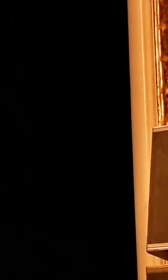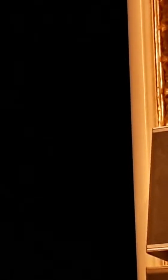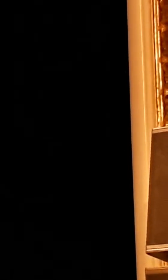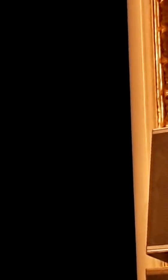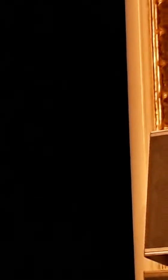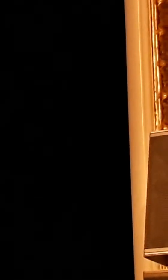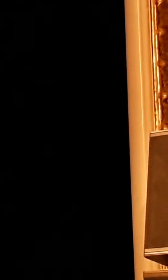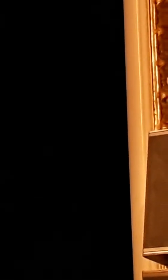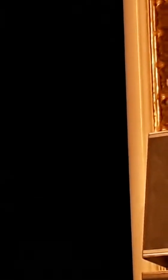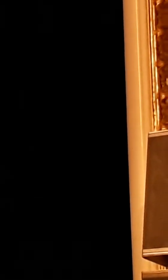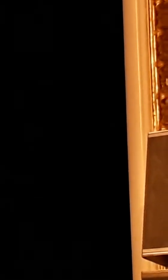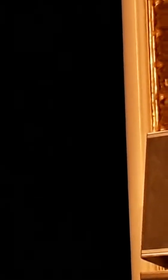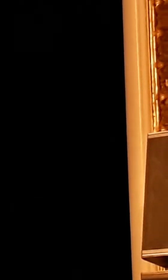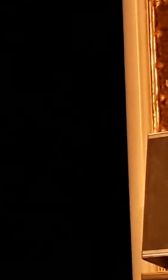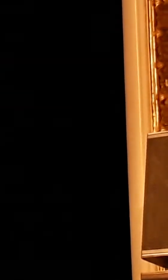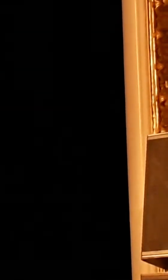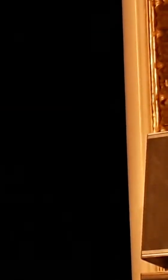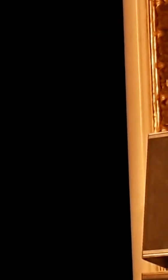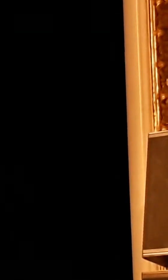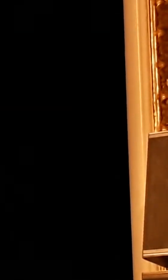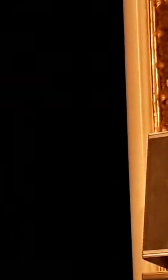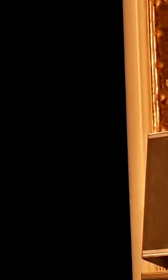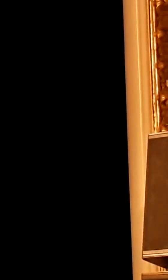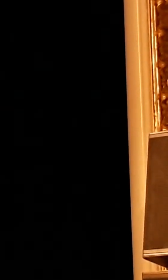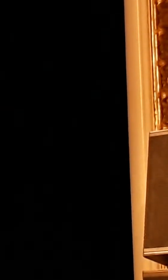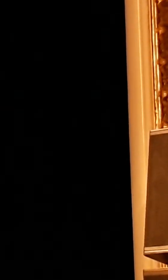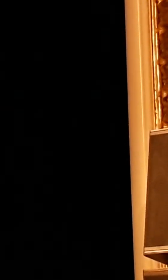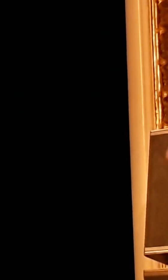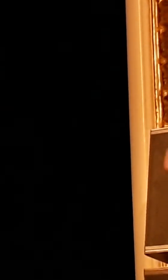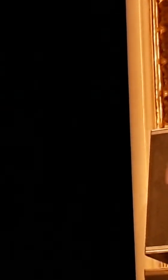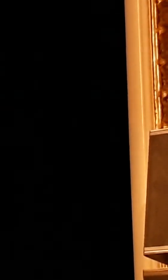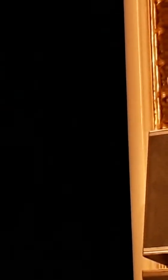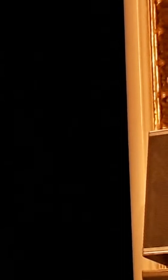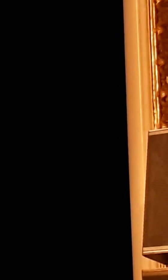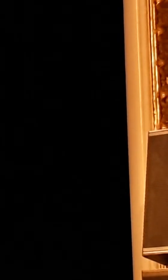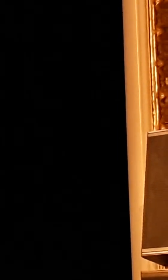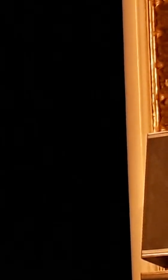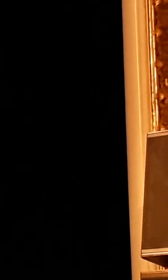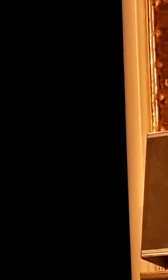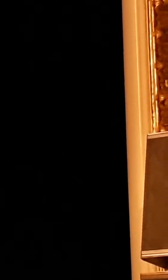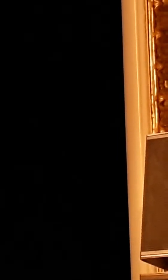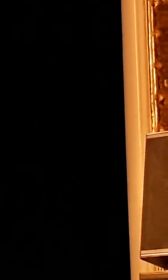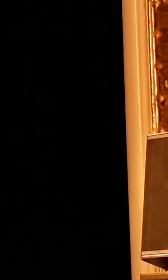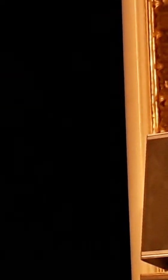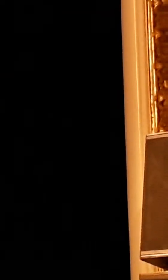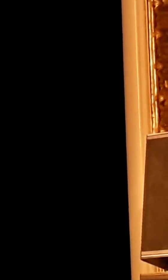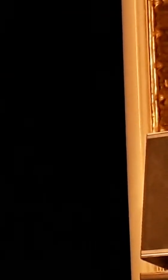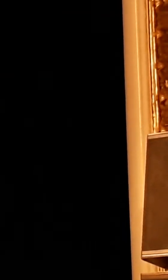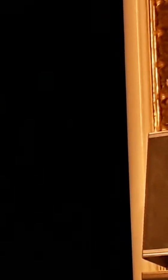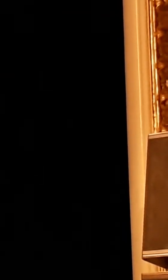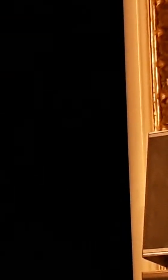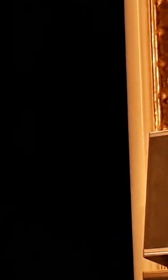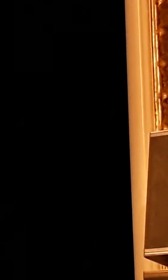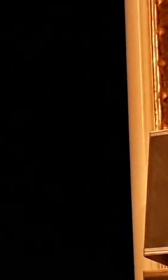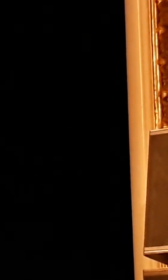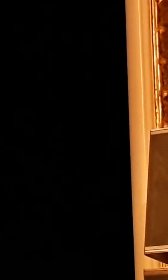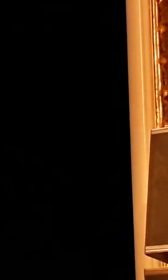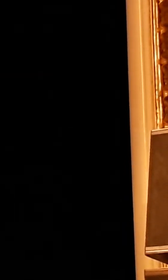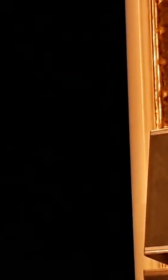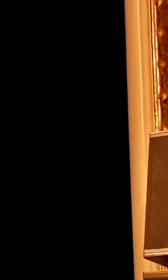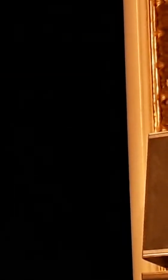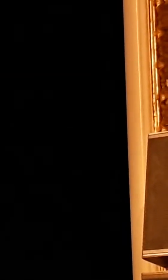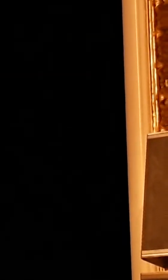Ministério era espalhar obras pelo Brasil como um todo para se ter uma ideia do programa de creches pela